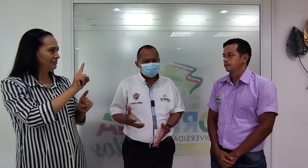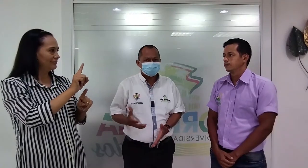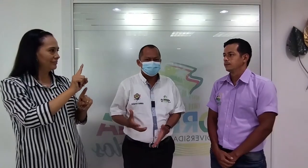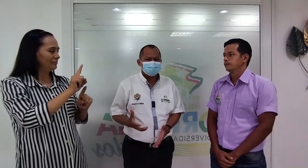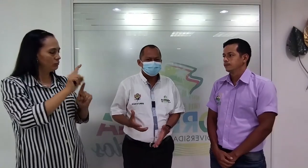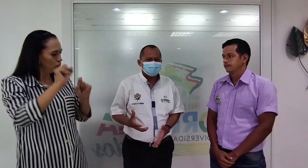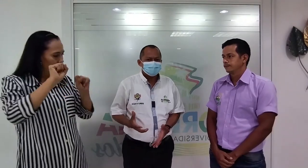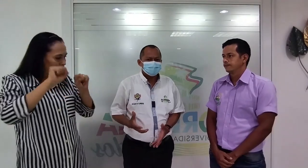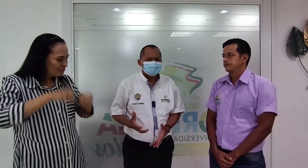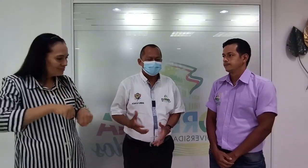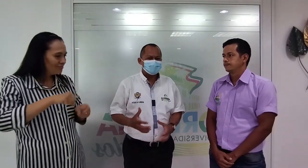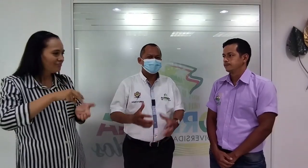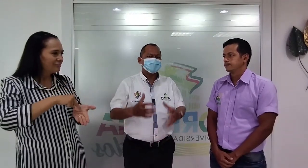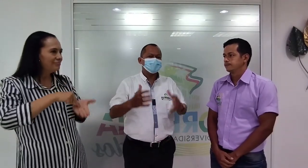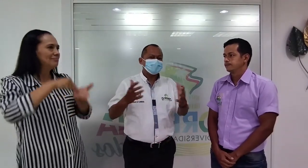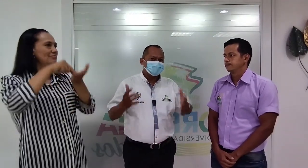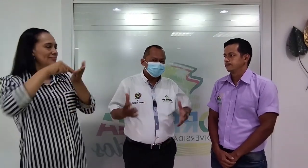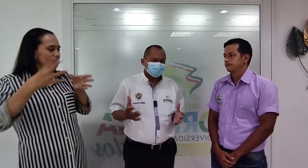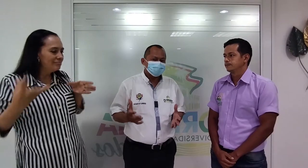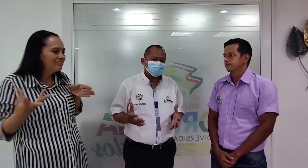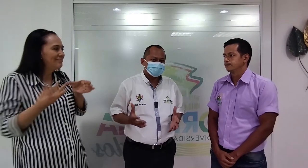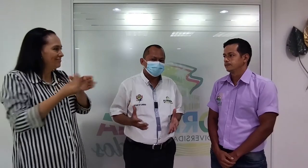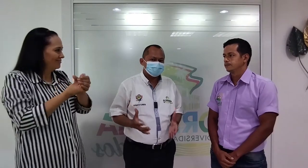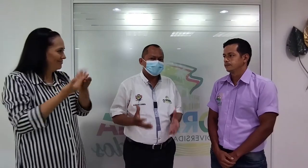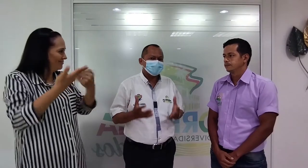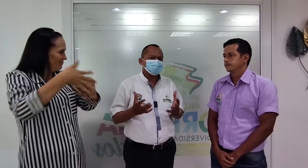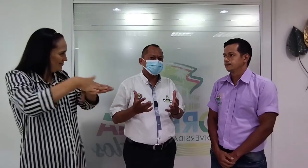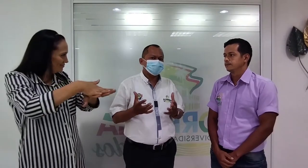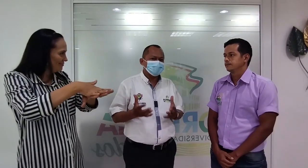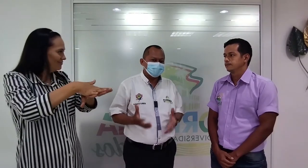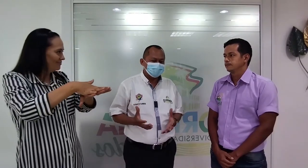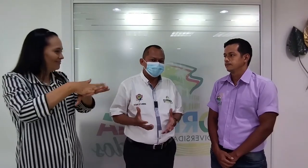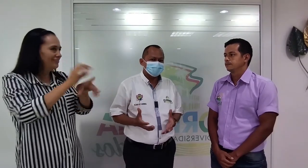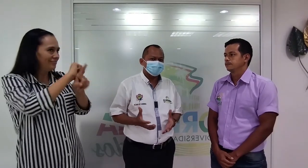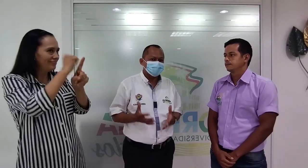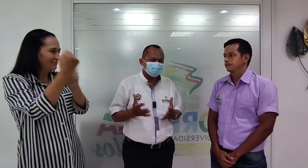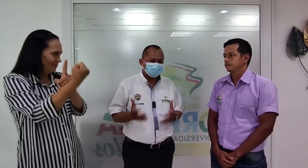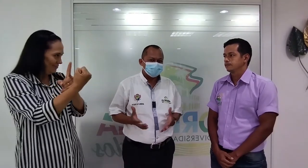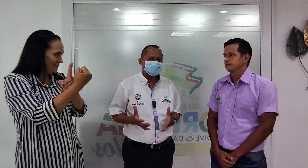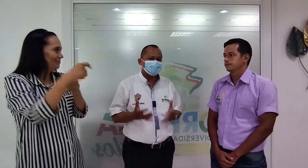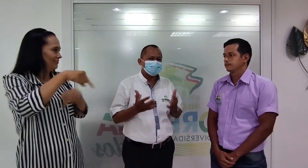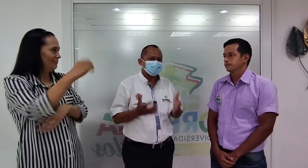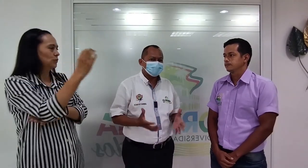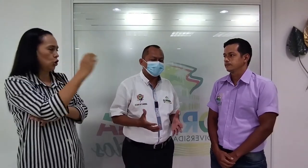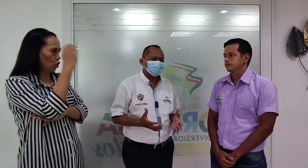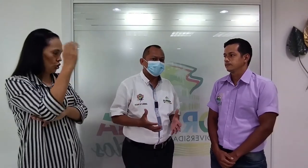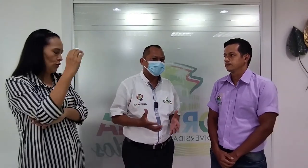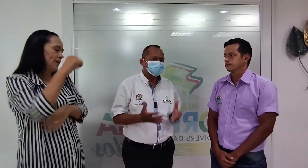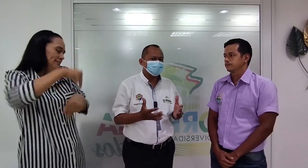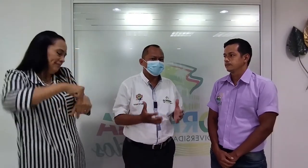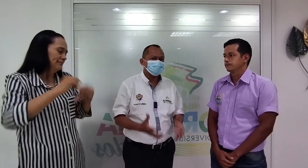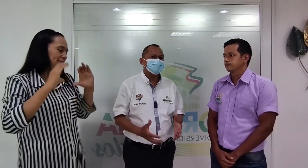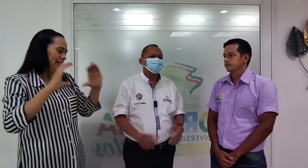reintegrarse a la sociedad colombiana, caqueteña y florenciana.